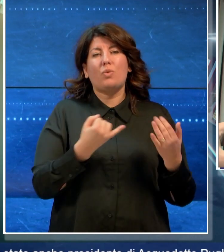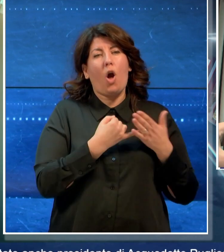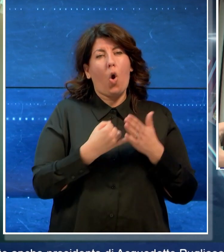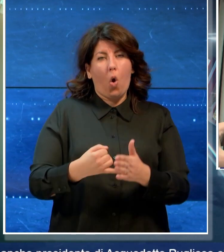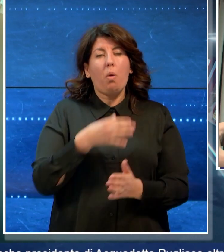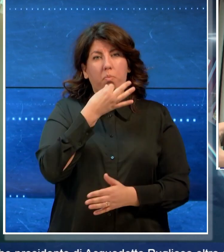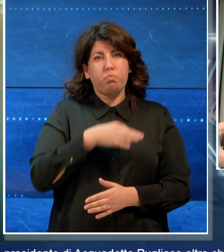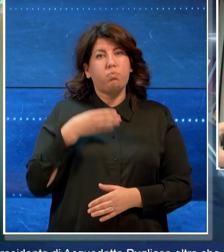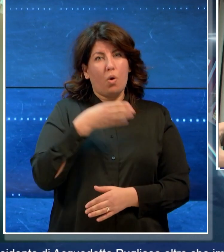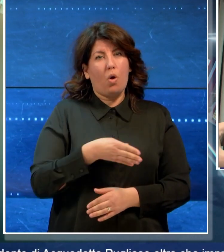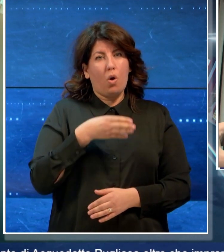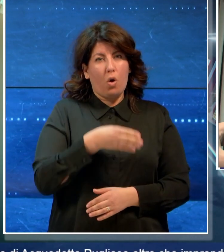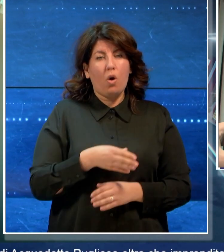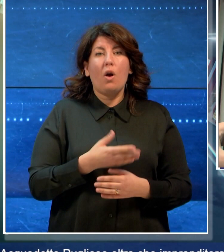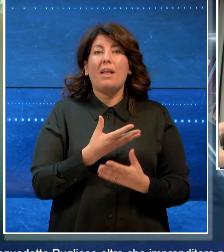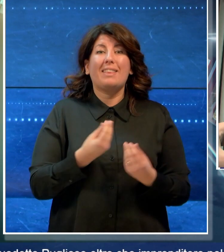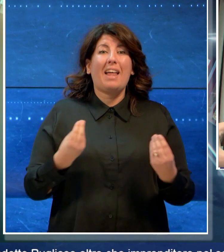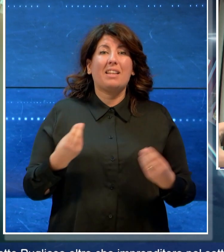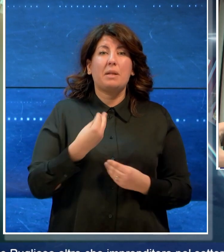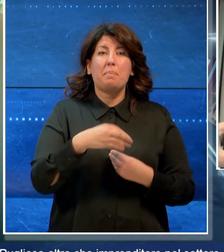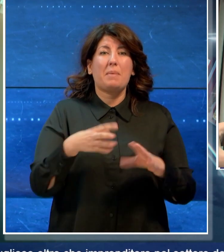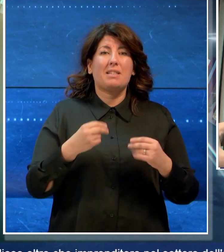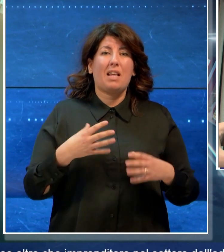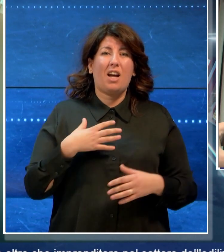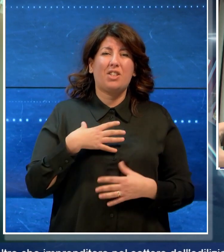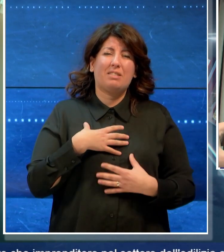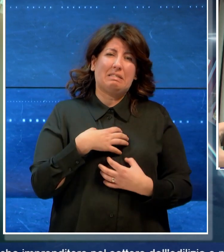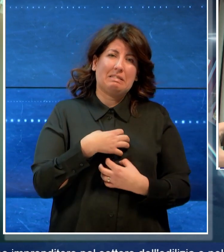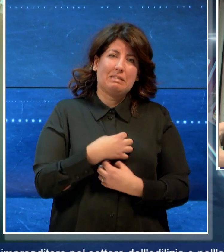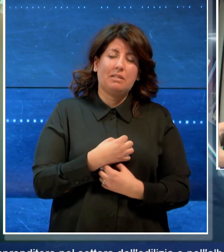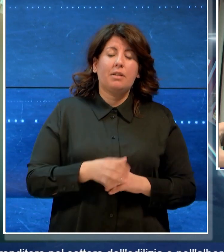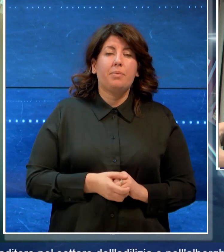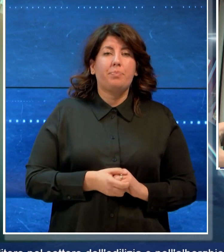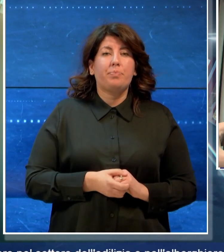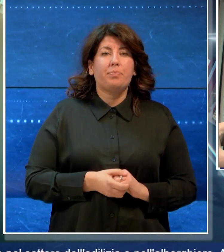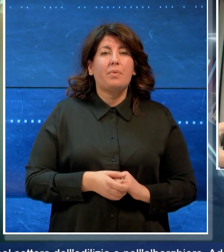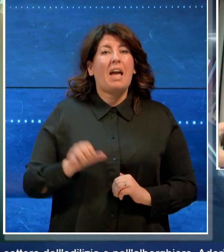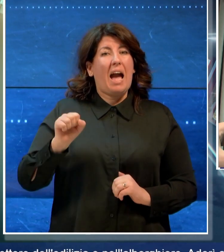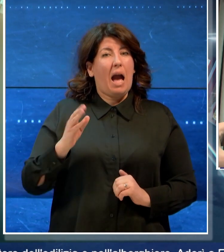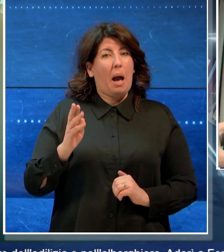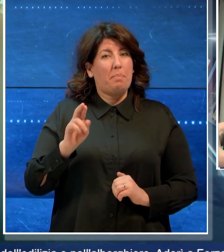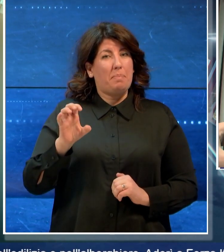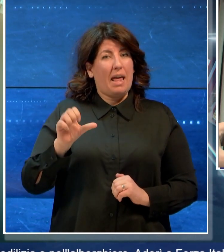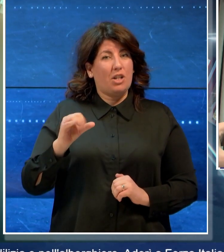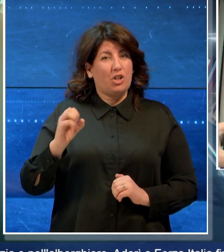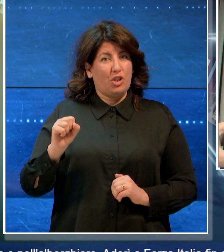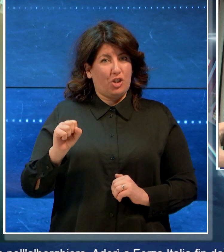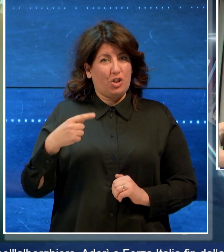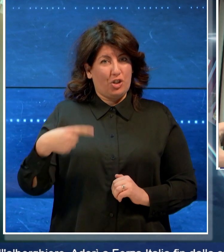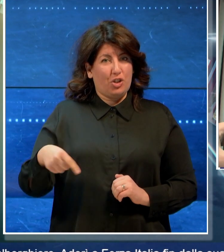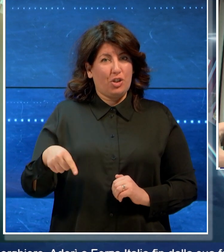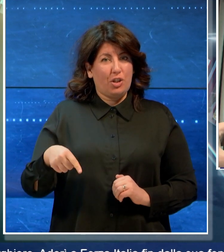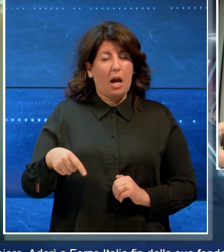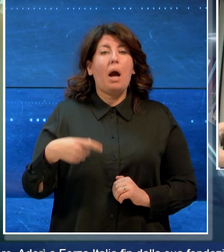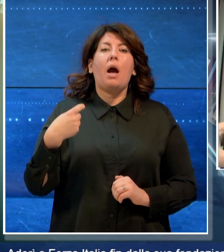tanti messaggi di cordoglio. Di Cagno a Brescia è stato anche presidente di Acquedotto